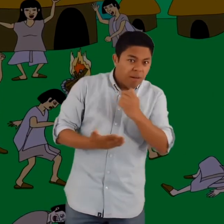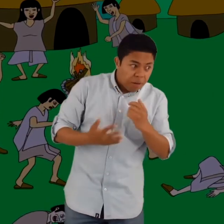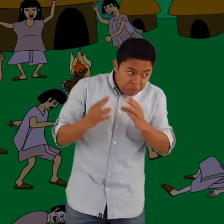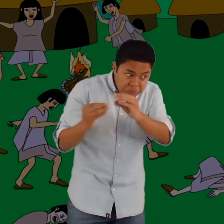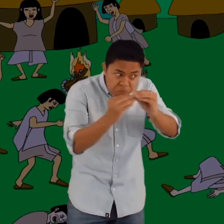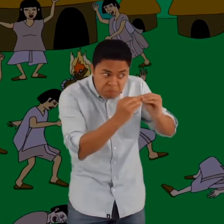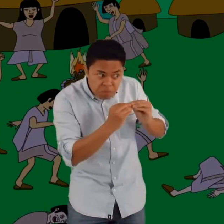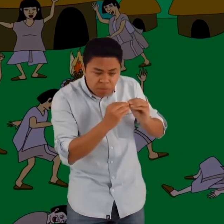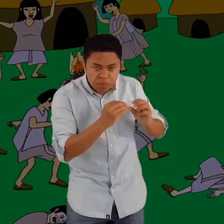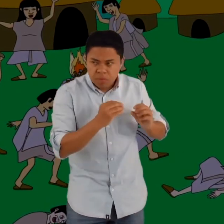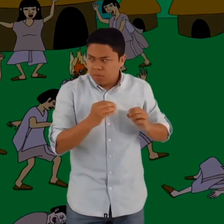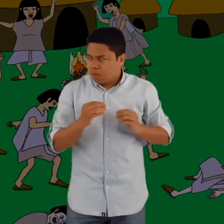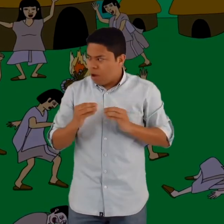conmigo a la aldea de los ancianos.